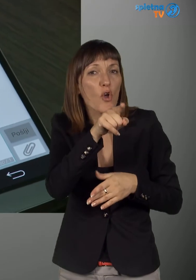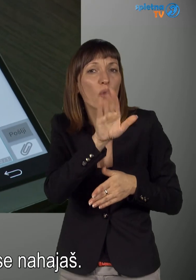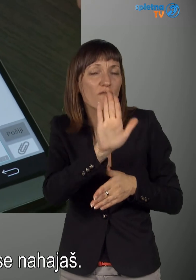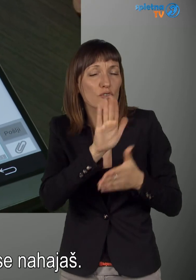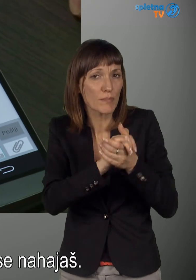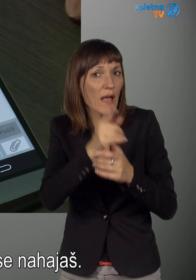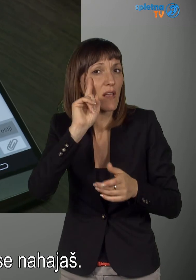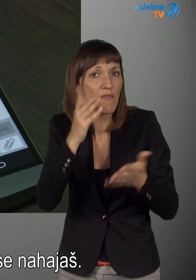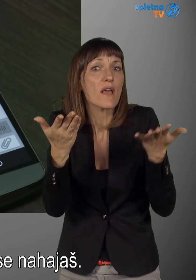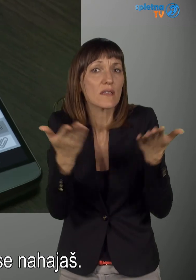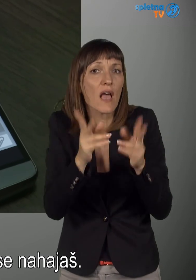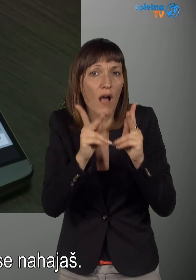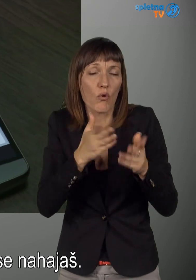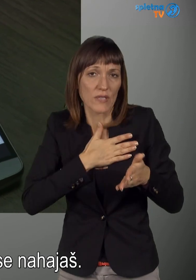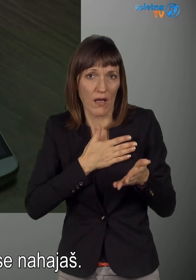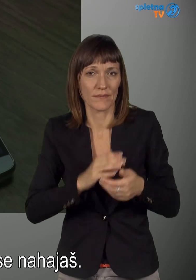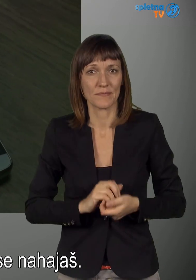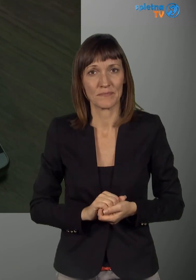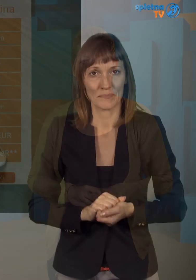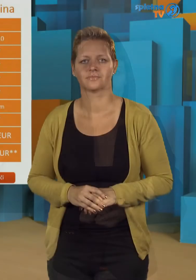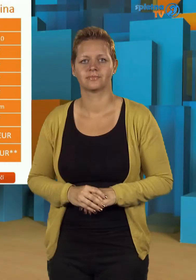kakšen je problem, pa kje se nahajaš.